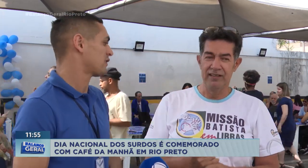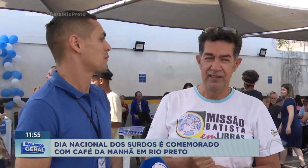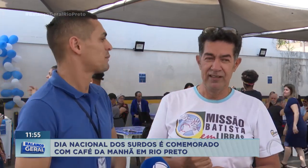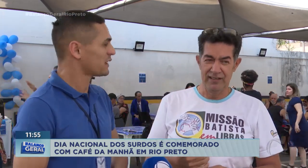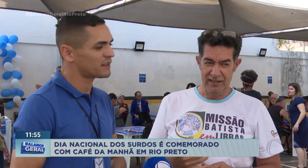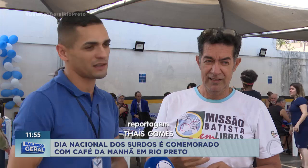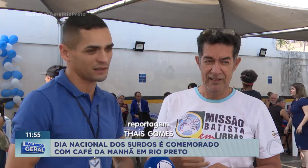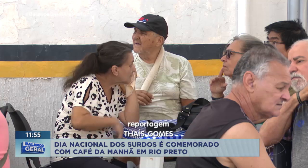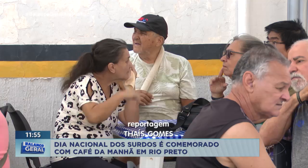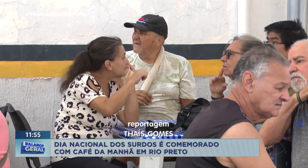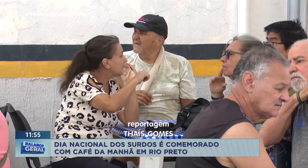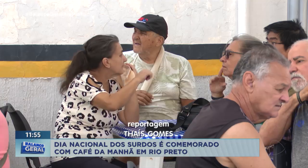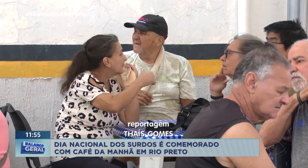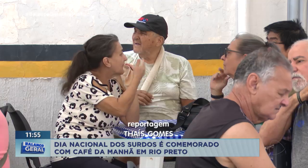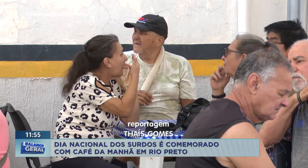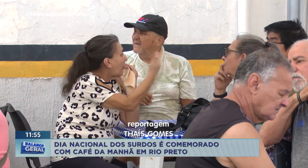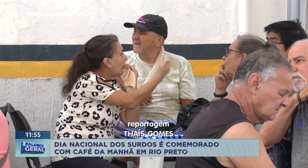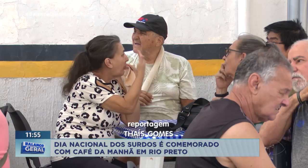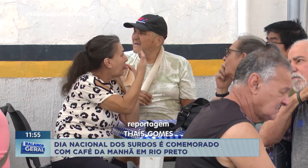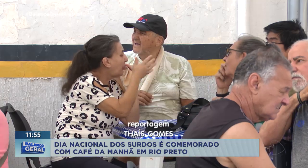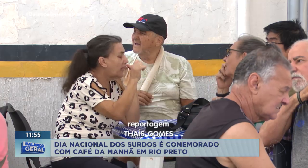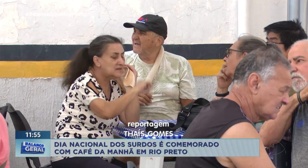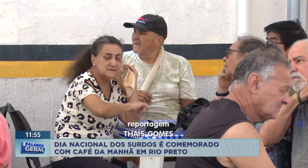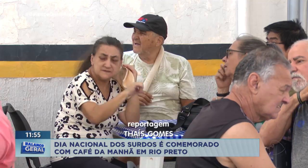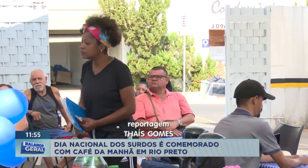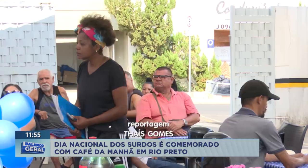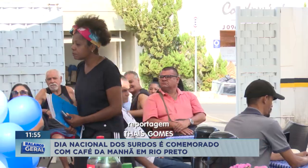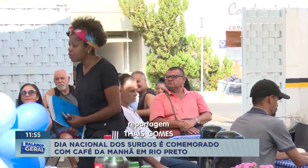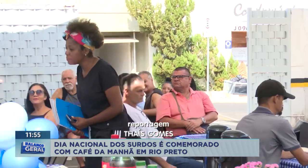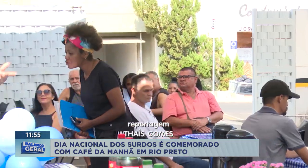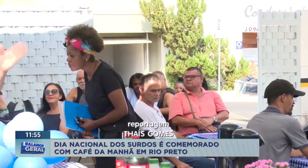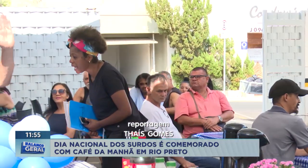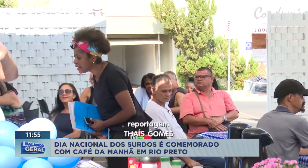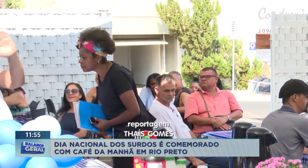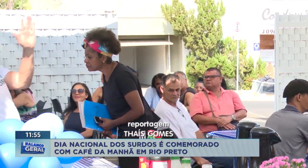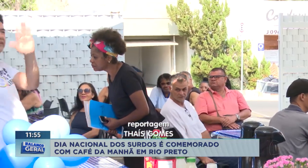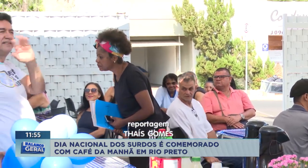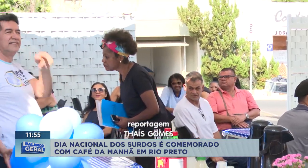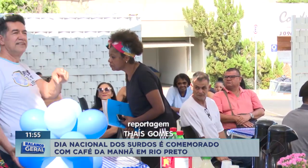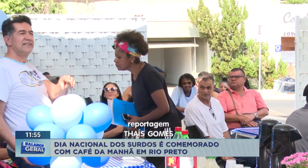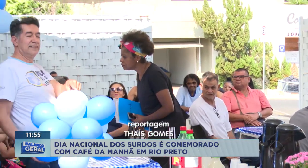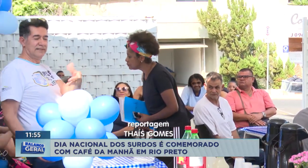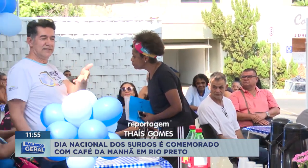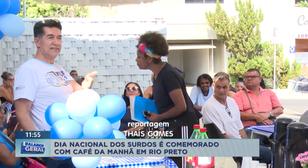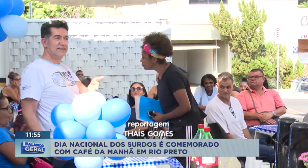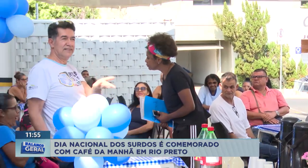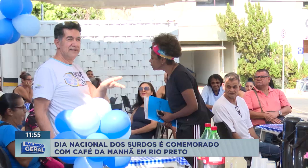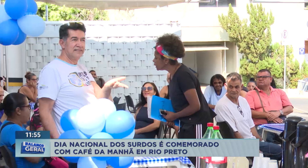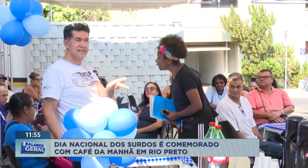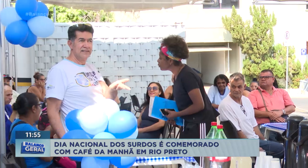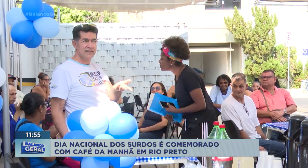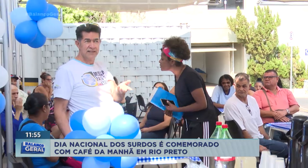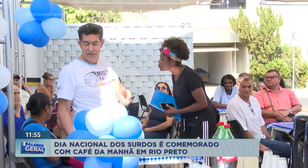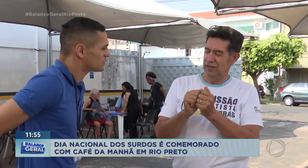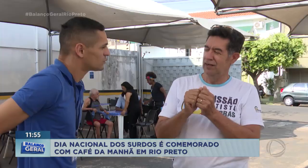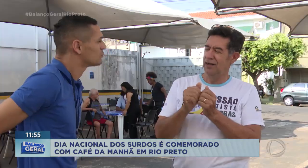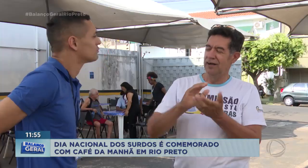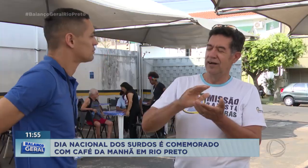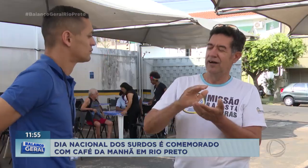sempre precisa. E como nós, ouvintes, podemos ajudar a comunidade surda? Segundo Pedro, com o estudo sobre a língua